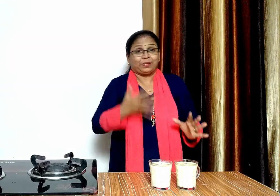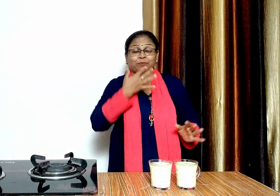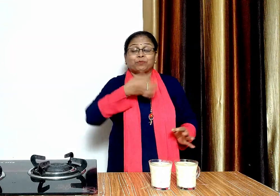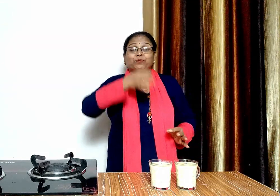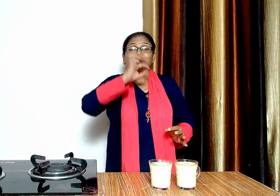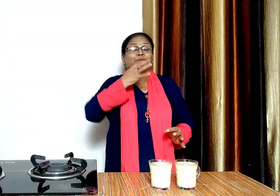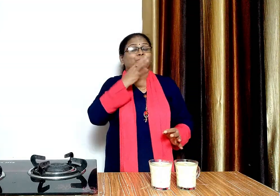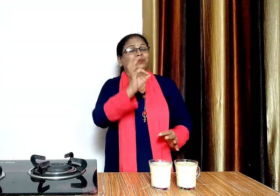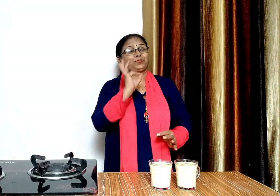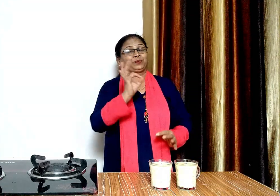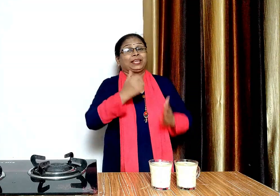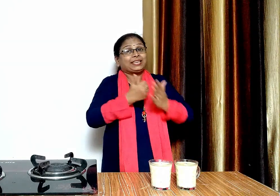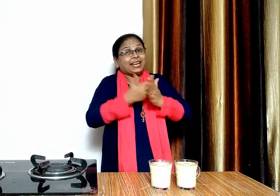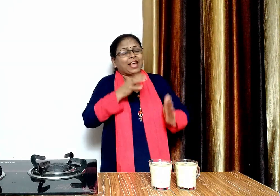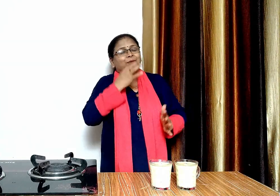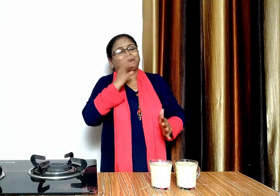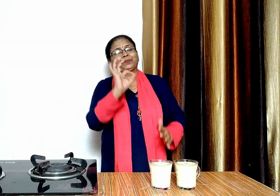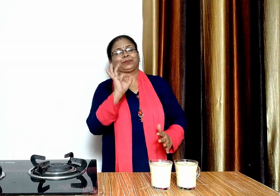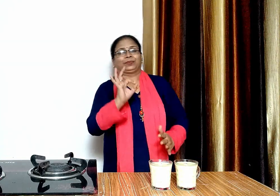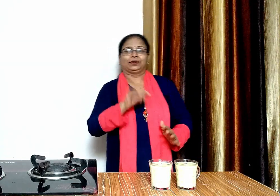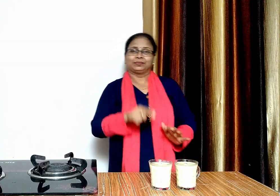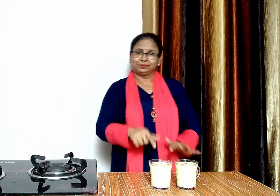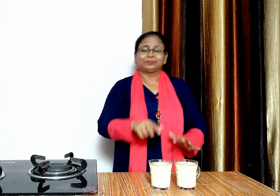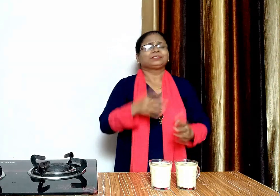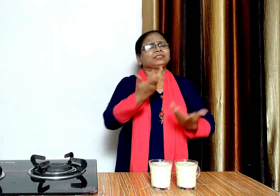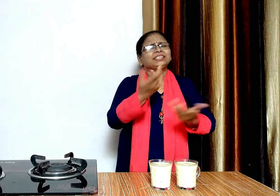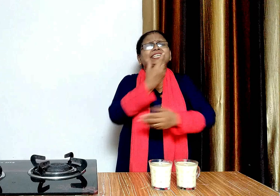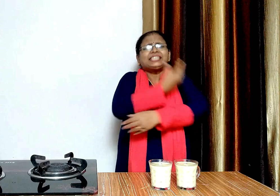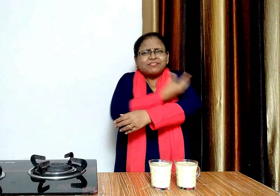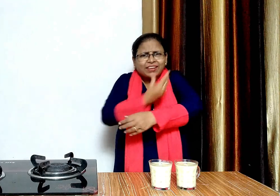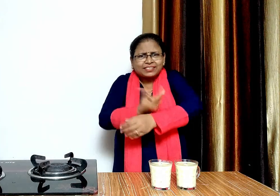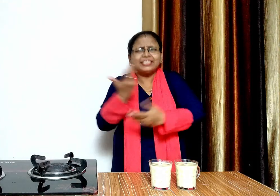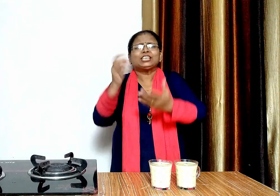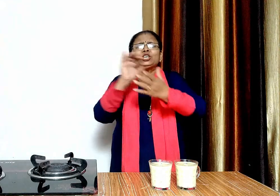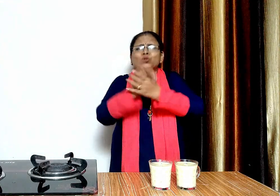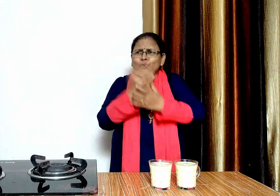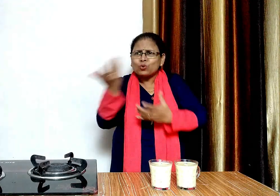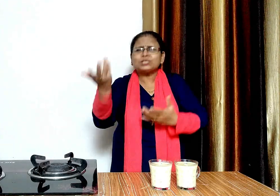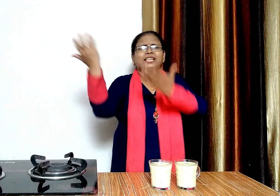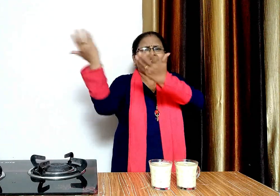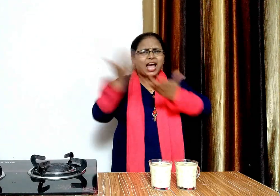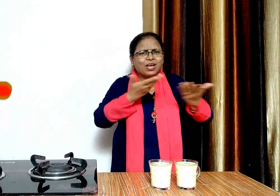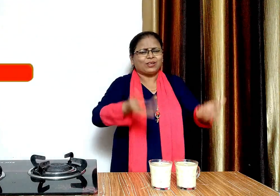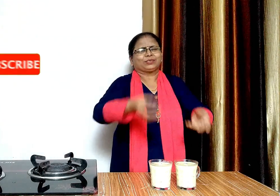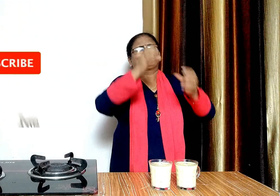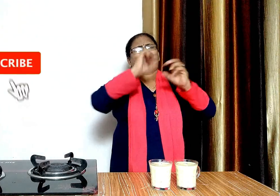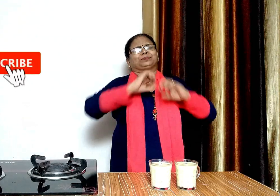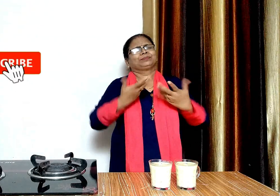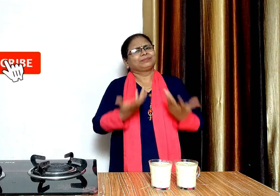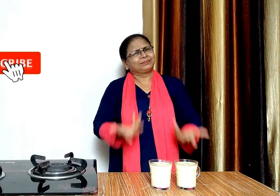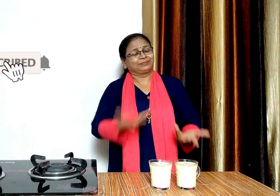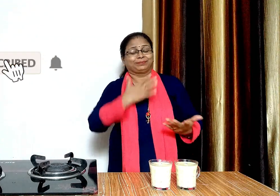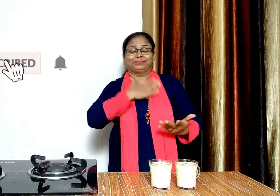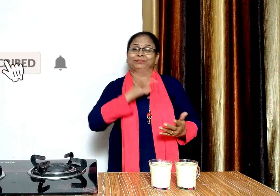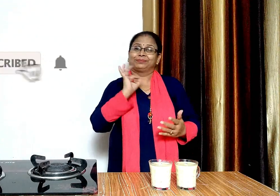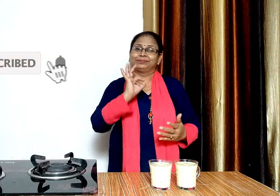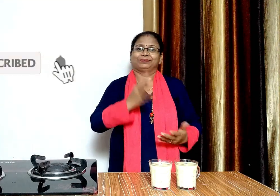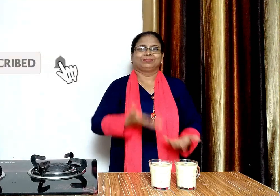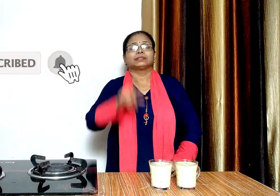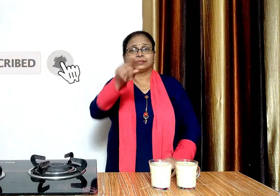फैमिली या फ्रेंड के साथ इंजॉय कर सकती है अगर आपको मेरी वीडियो पसंद आए यो तिस वीडियो को लाइक और एस चैनल को सब्सक्राइब करना